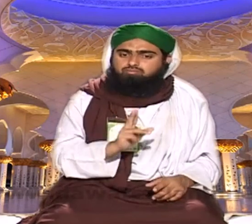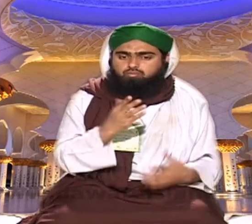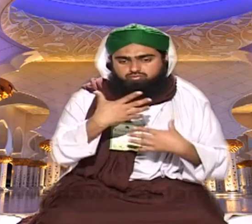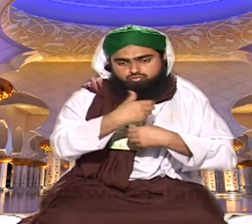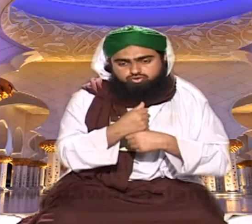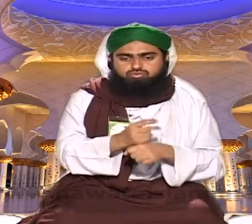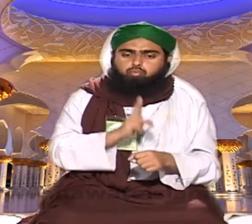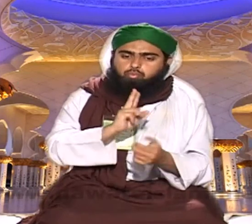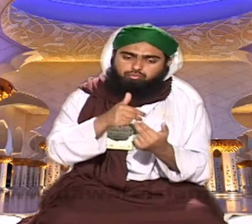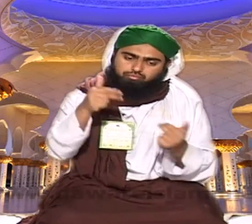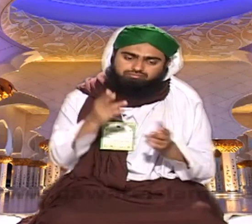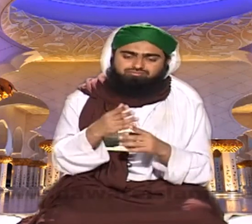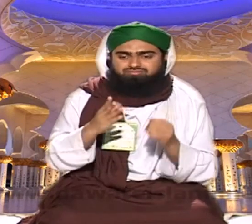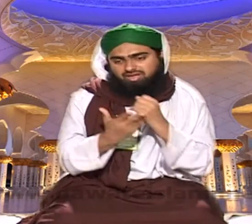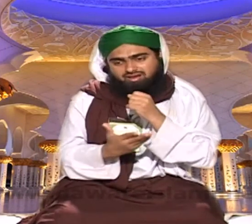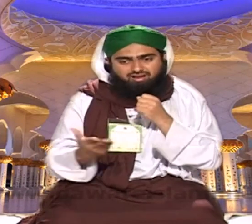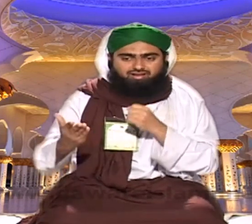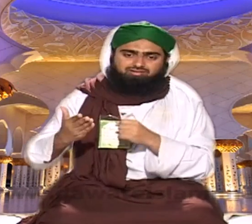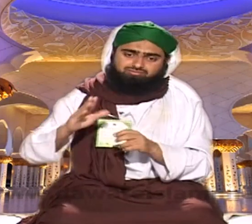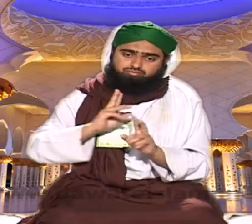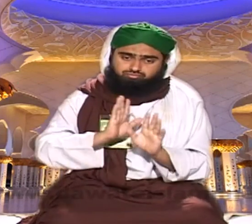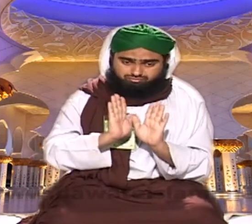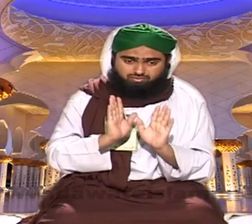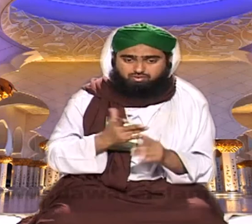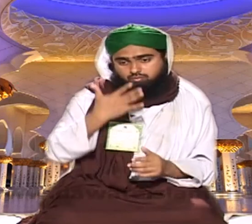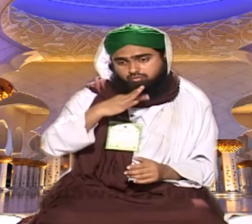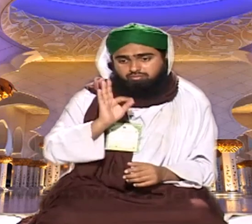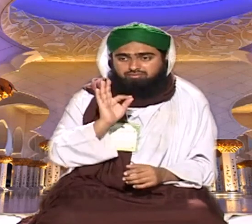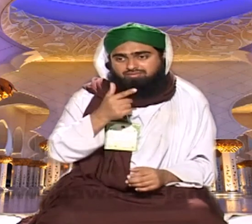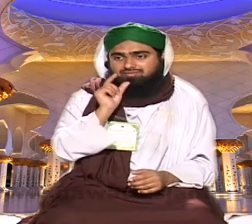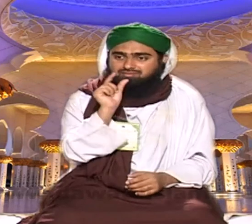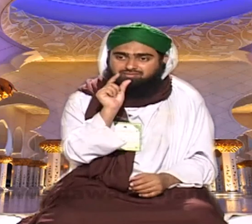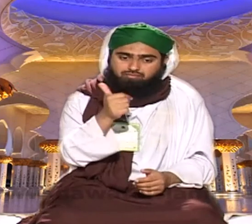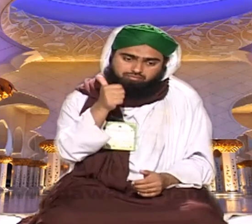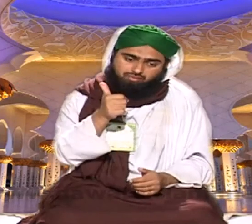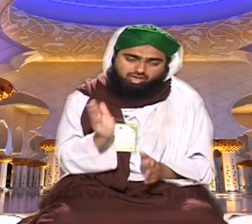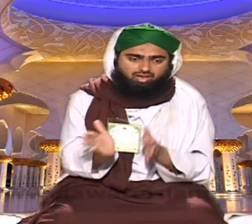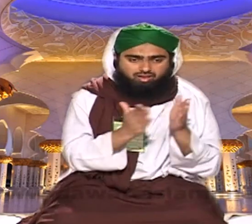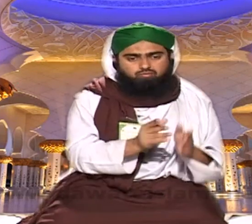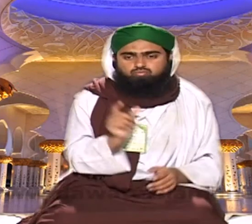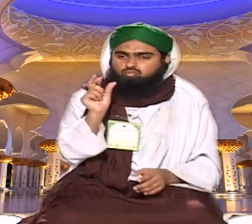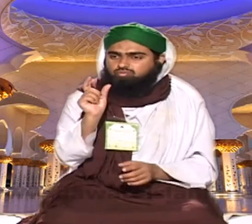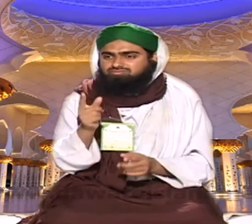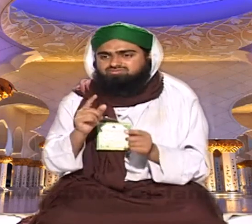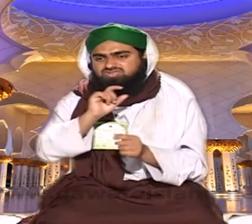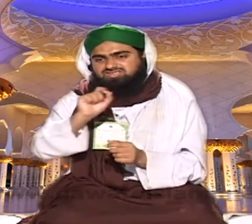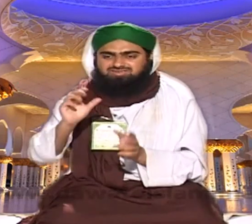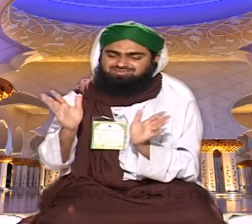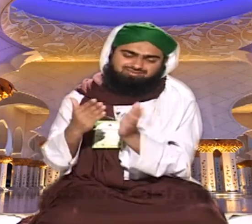اپنے طور پر یہ اجتماع کے لیے بیان کے لیے محفید ناعت کے لیے جب ایسے سے مقدس الفاظ موجود ہیں تو پروگرام